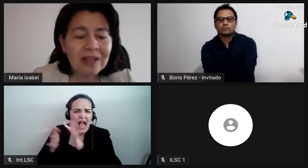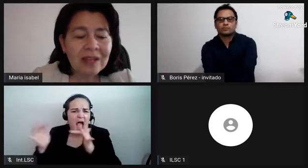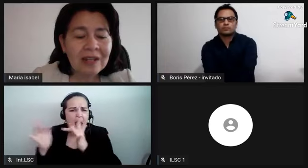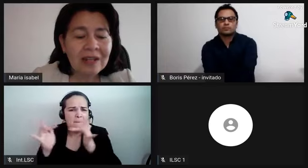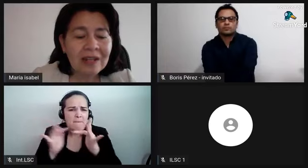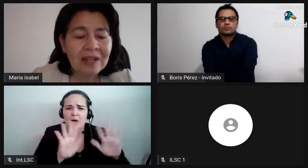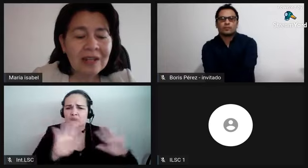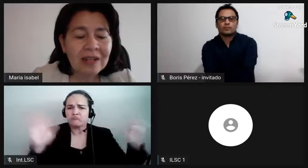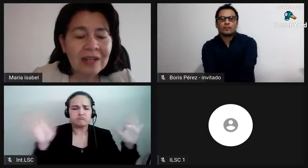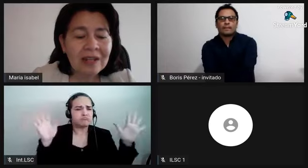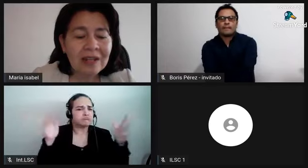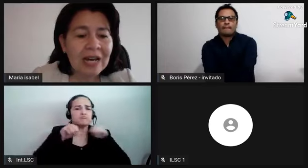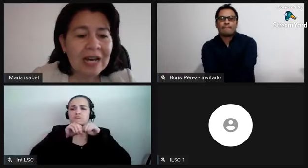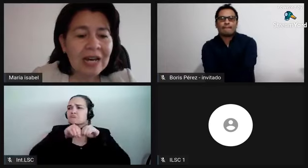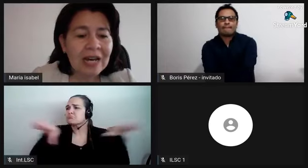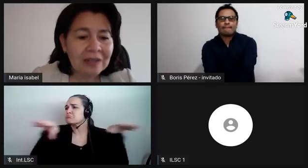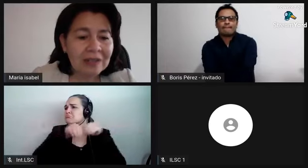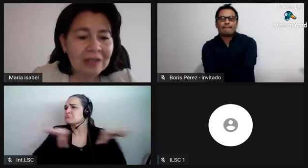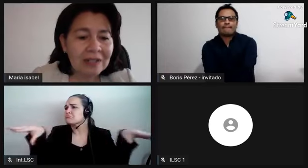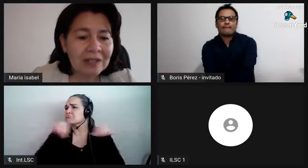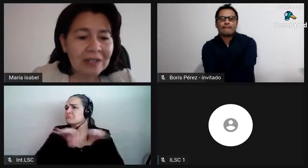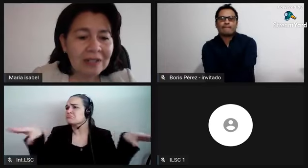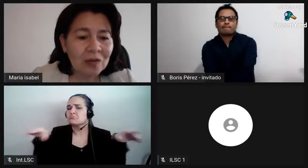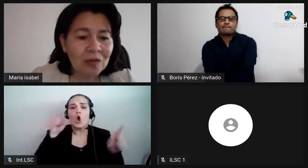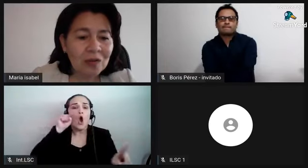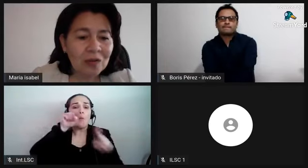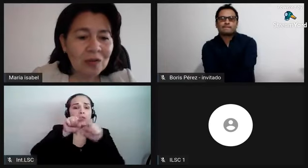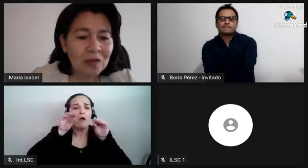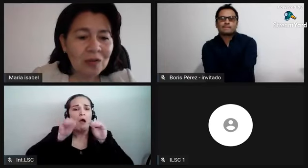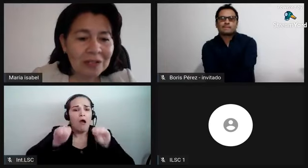divulgar y compartir conocimiento